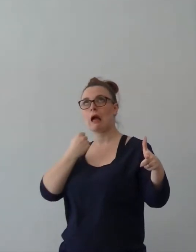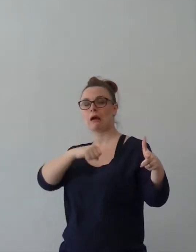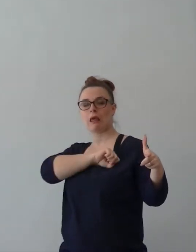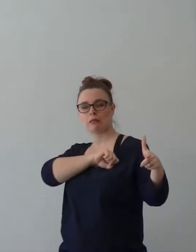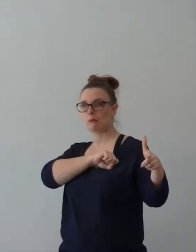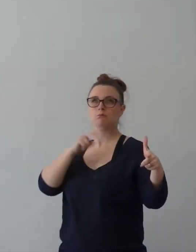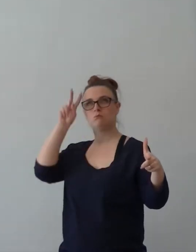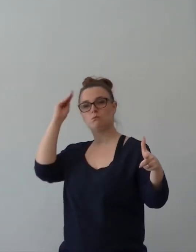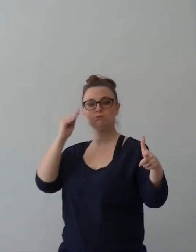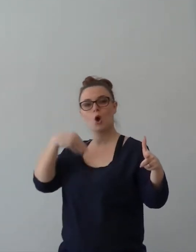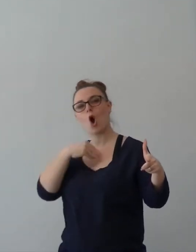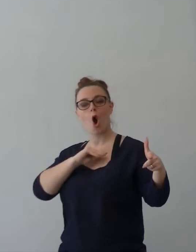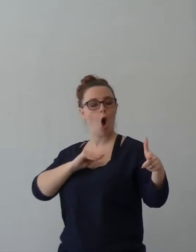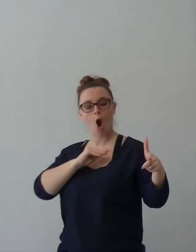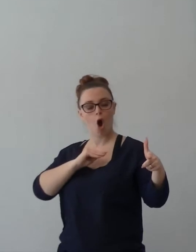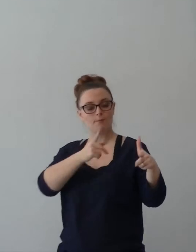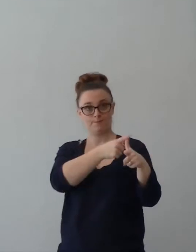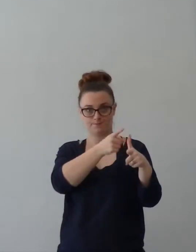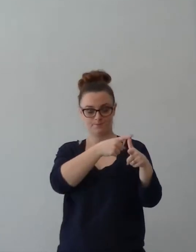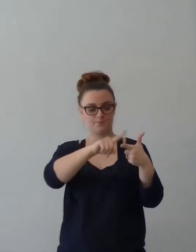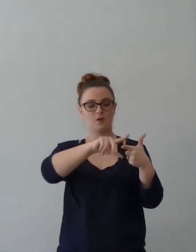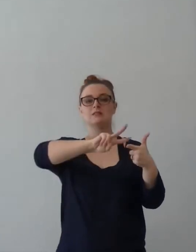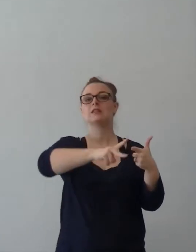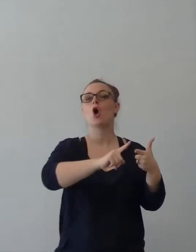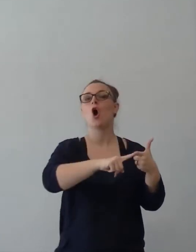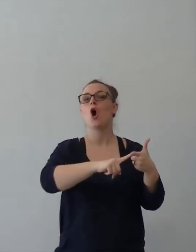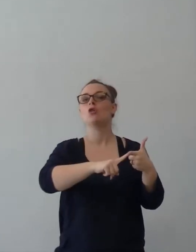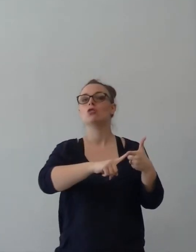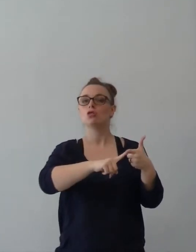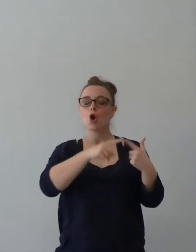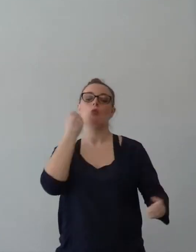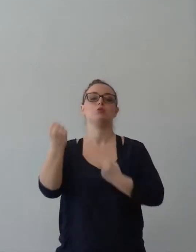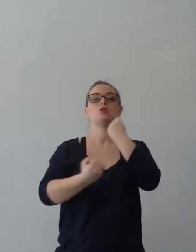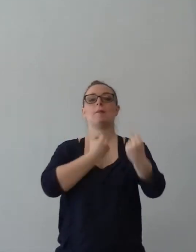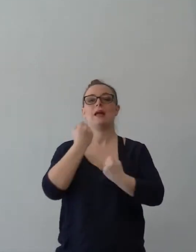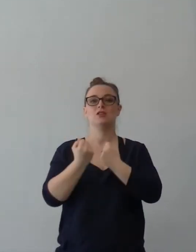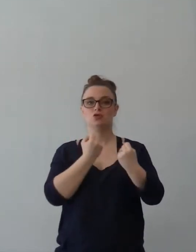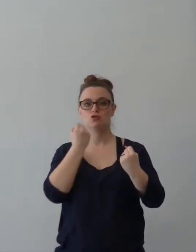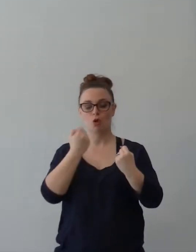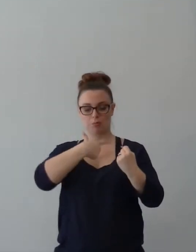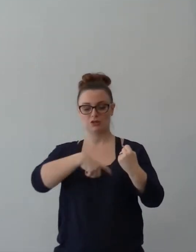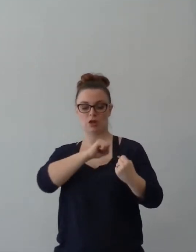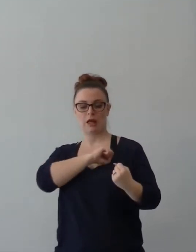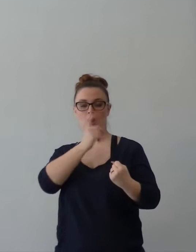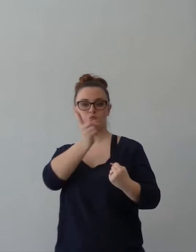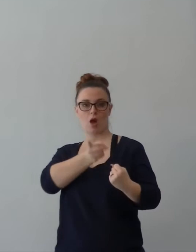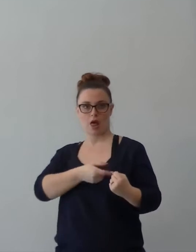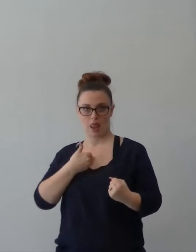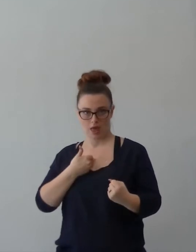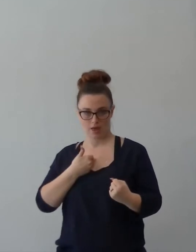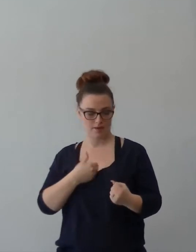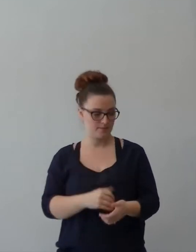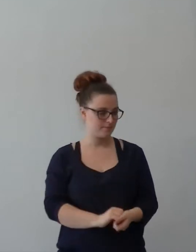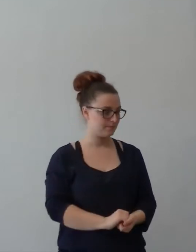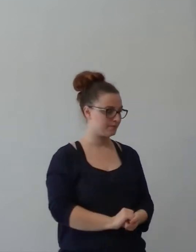Allora, vediamo come ci vediamo. Spesso l'abitudine che ci vediamo come